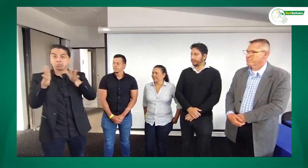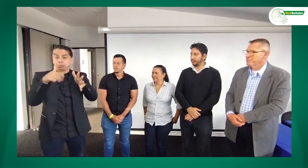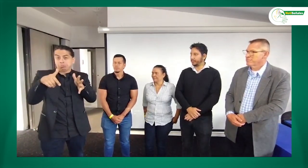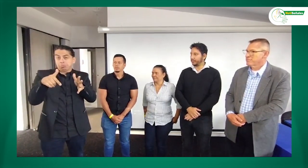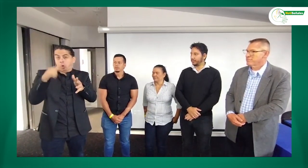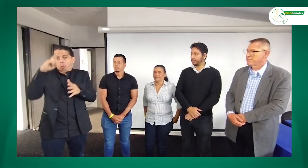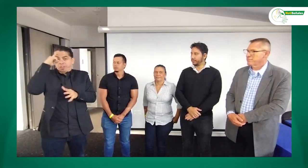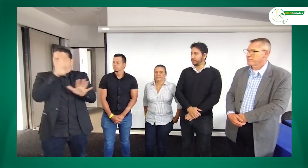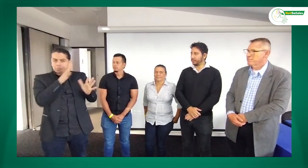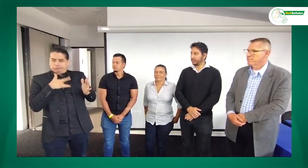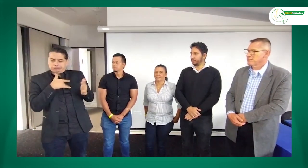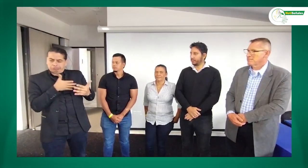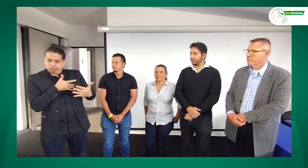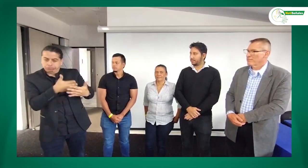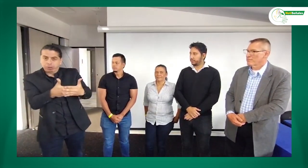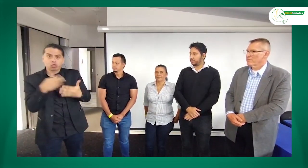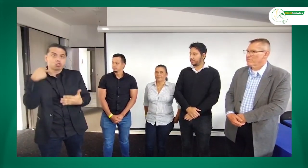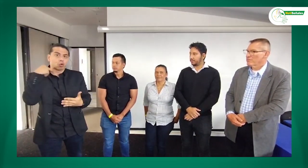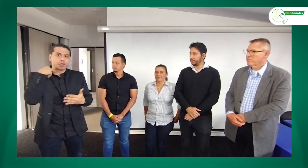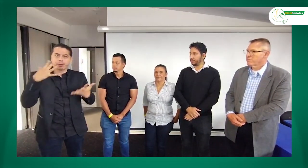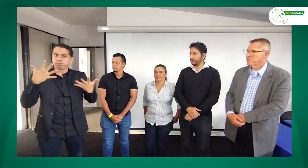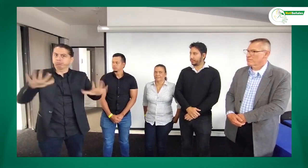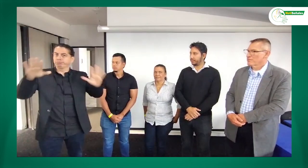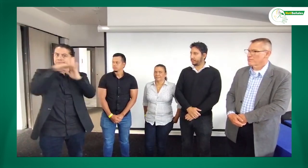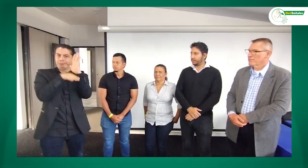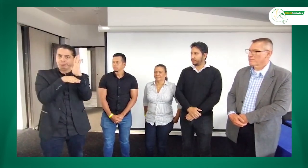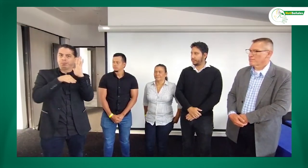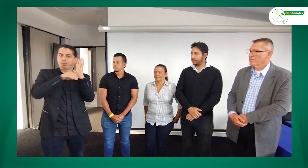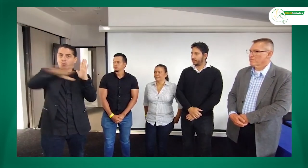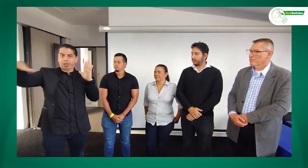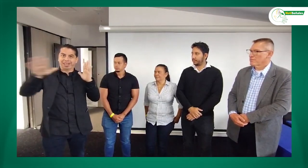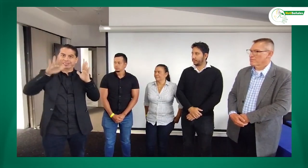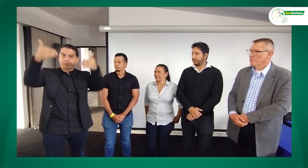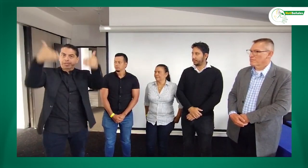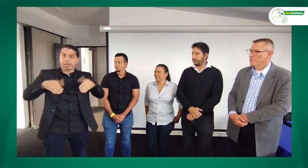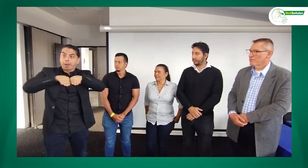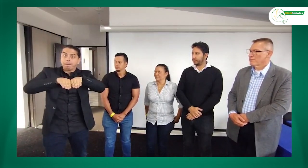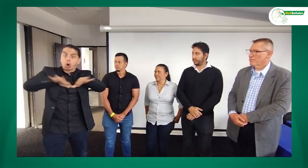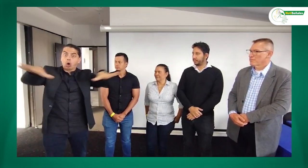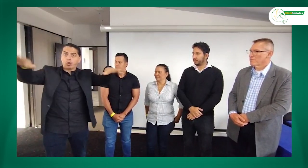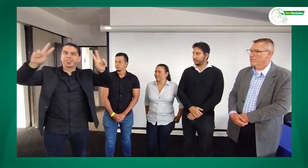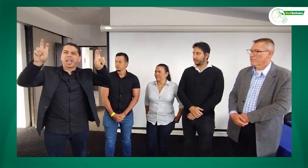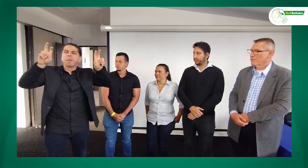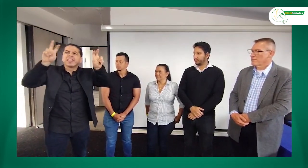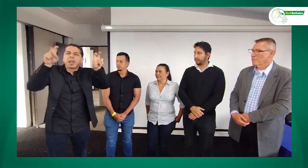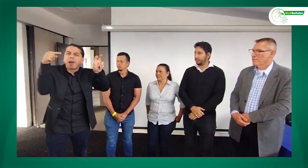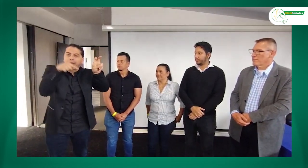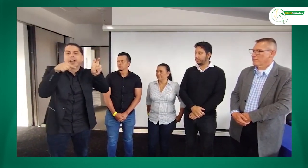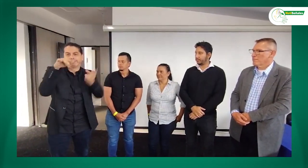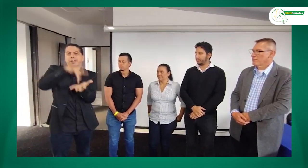del gobierno, aproximadamente en noviembre se estaría publicando la política pública que tiene que ver con la participación ciudadana. Allí es importante que